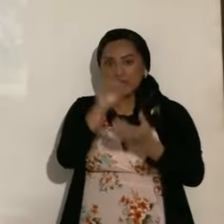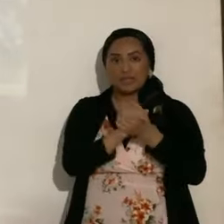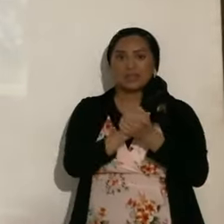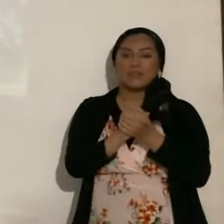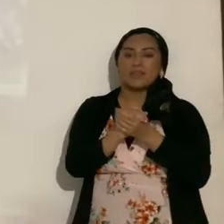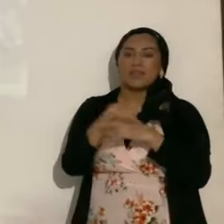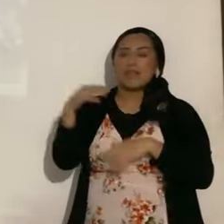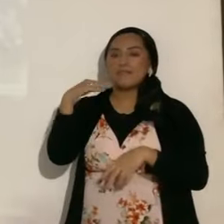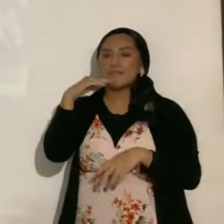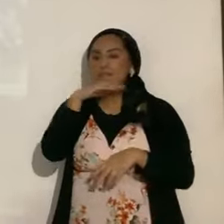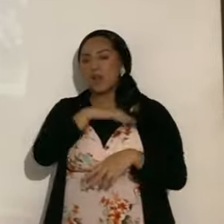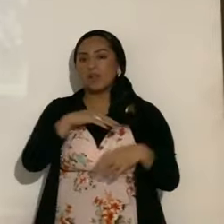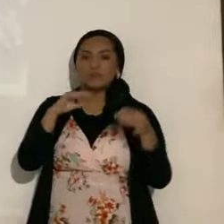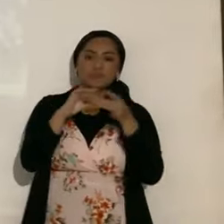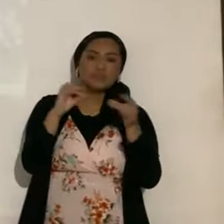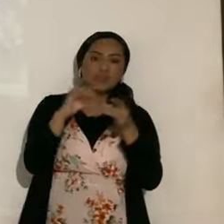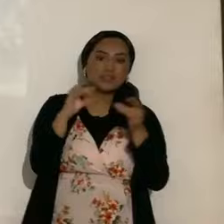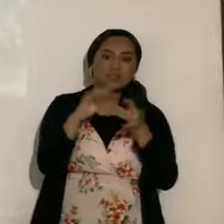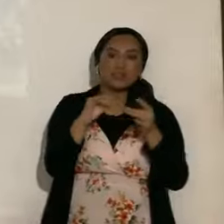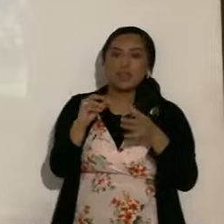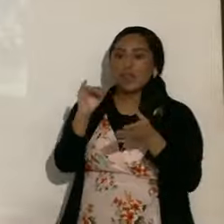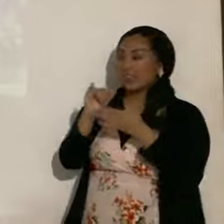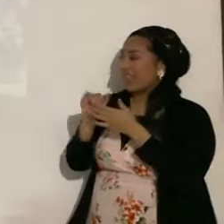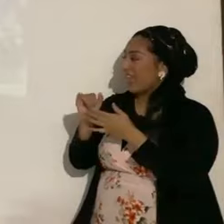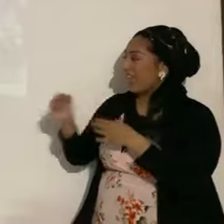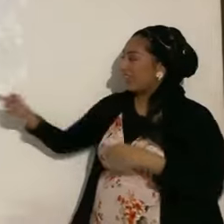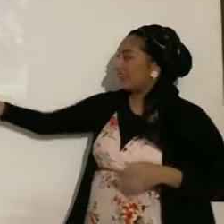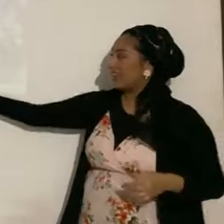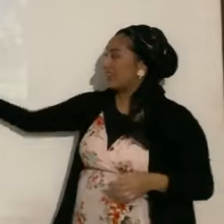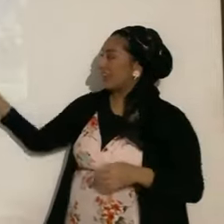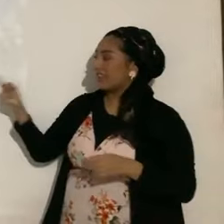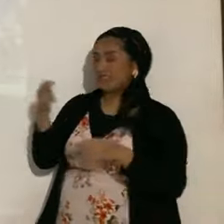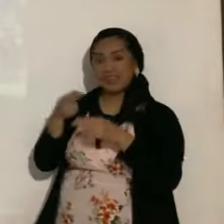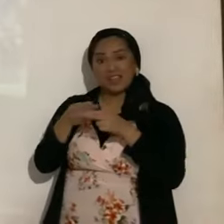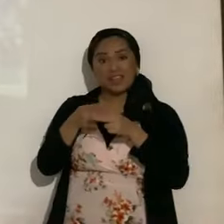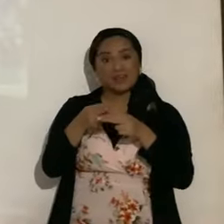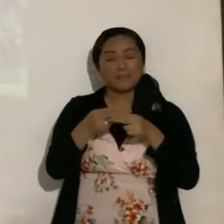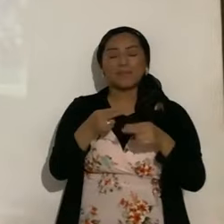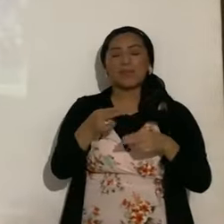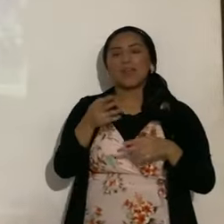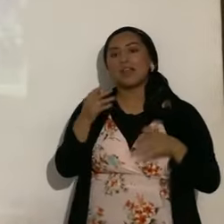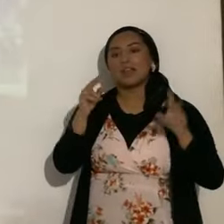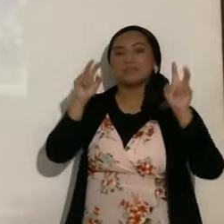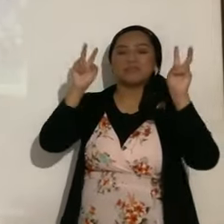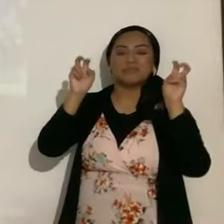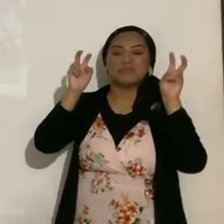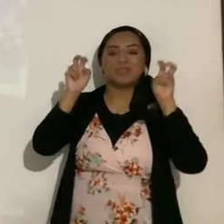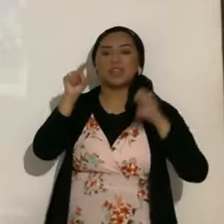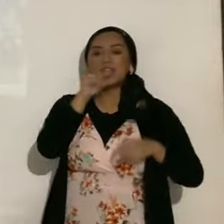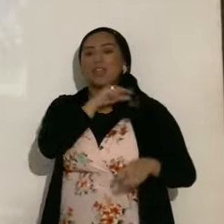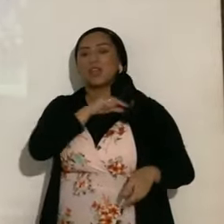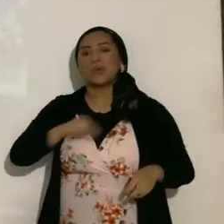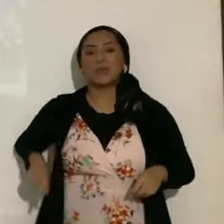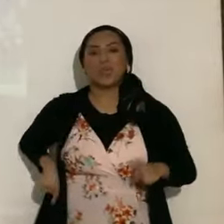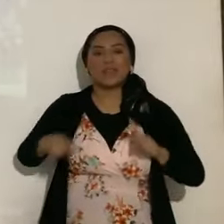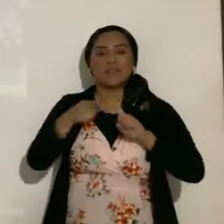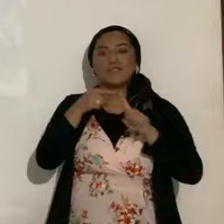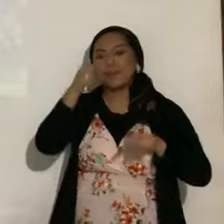sea, una mentira. Esta era una princesa griega, dedicada a placeres, y eso es a lo que se ha dedicado la humanidad.